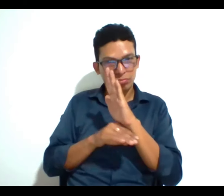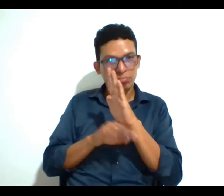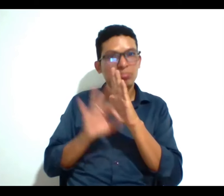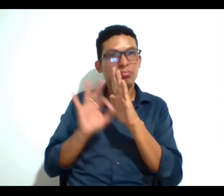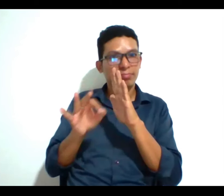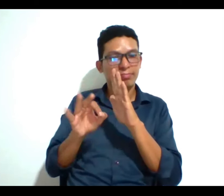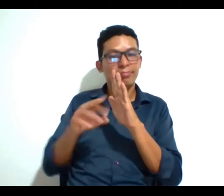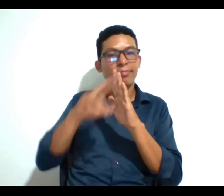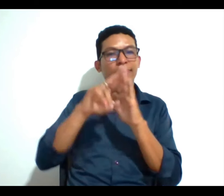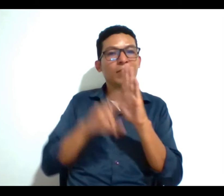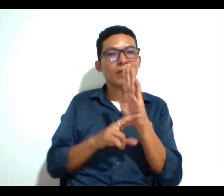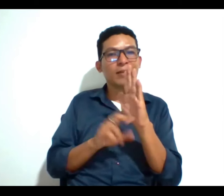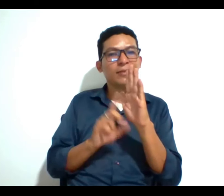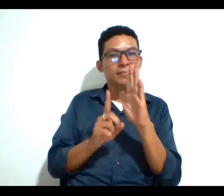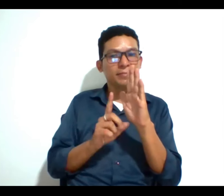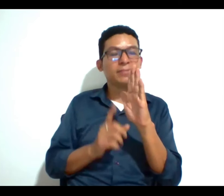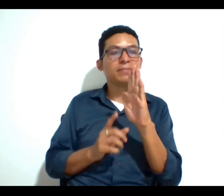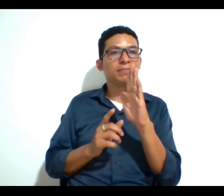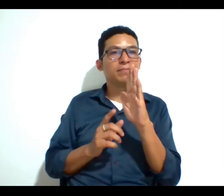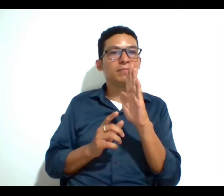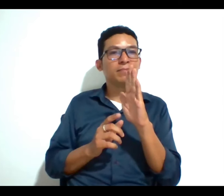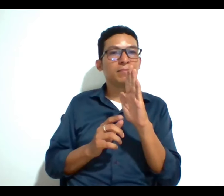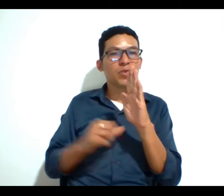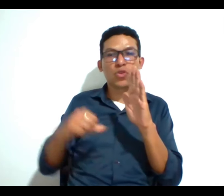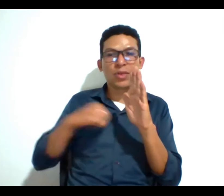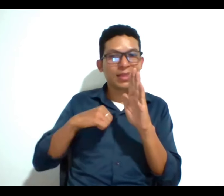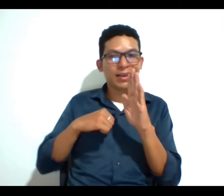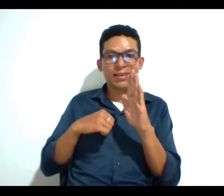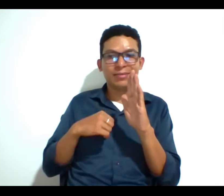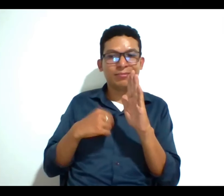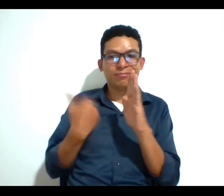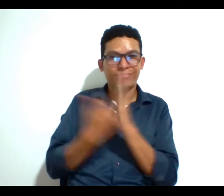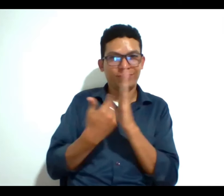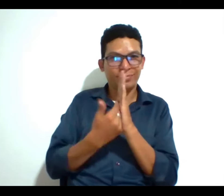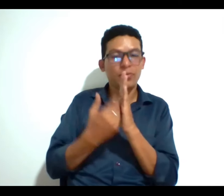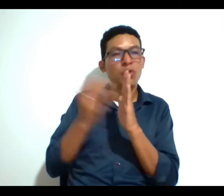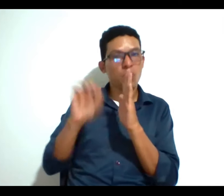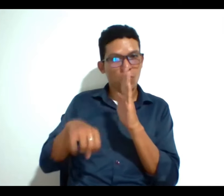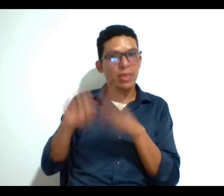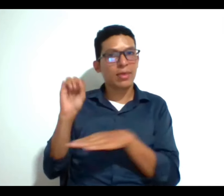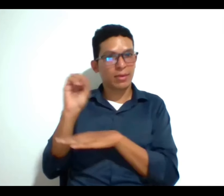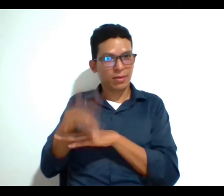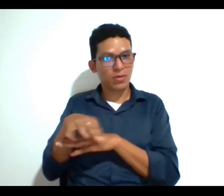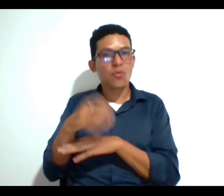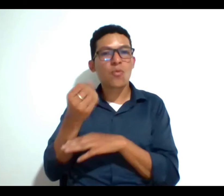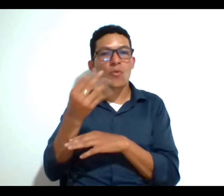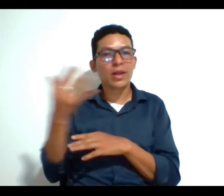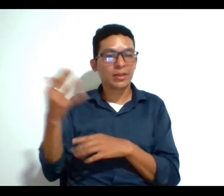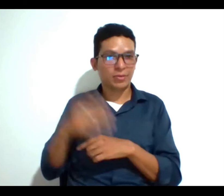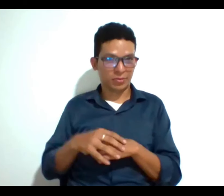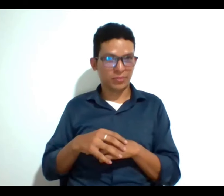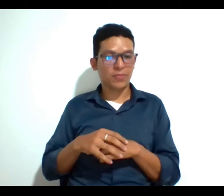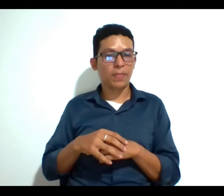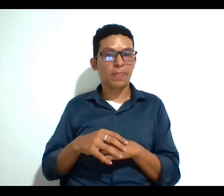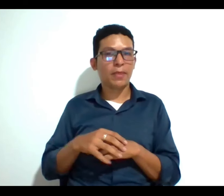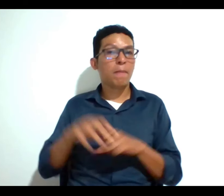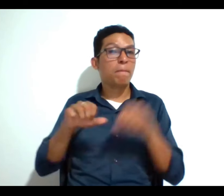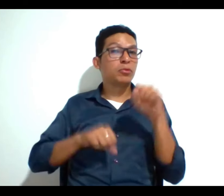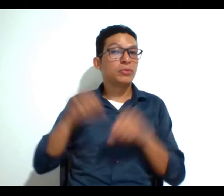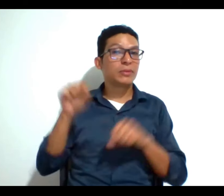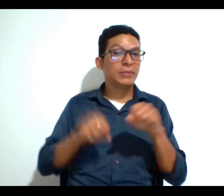resolución que no no tengo a la mano pero puedo enviarles el número específico entonces si hay una posibilidad de